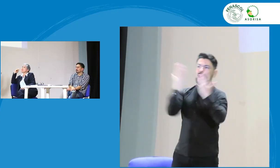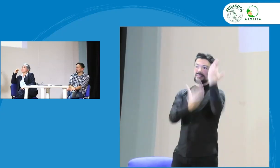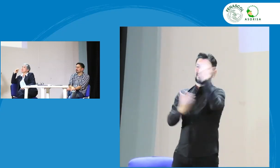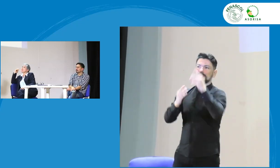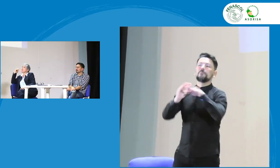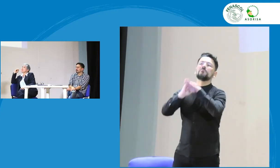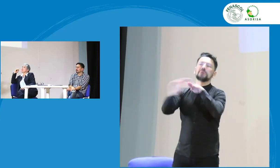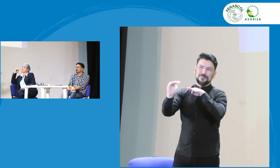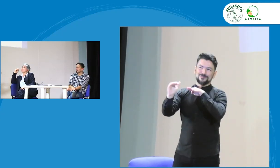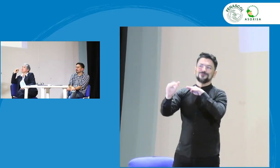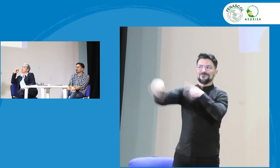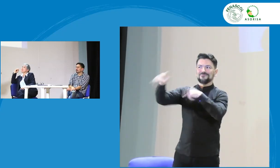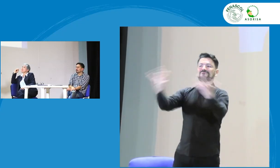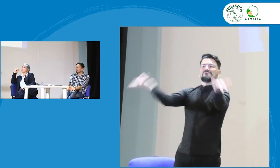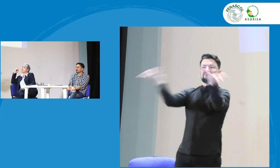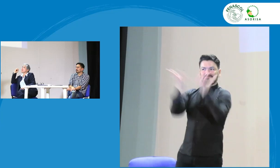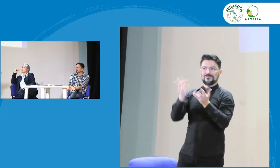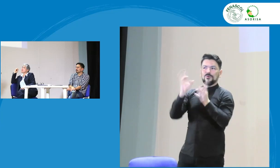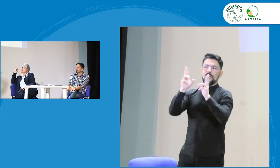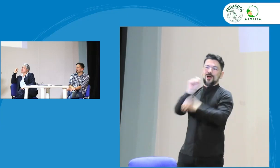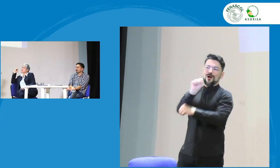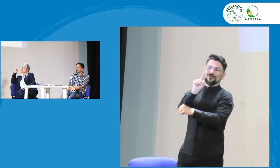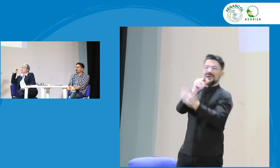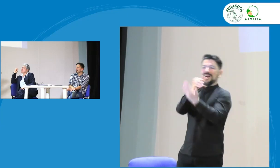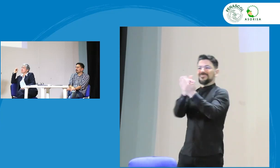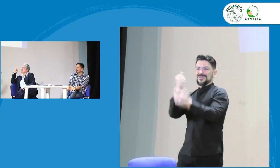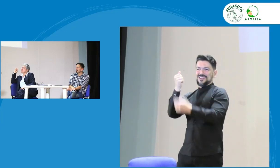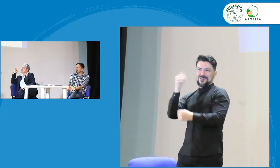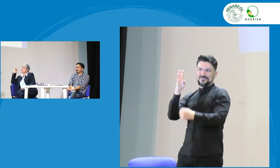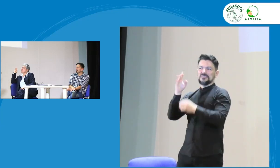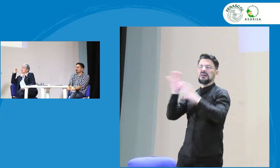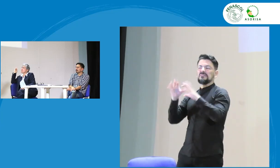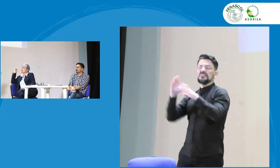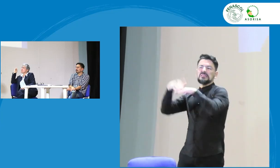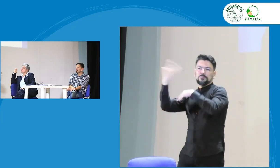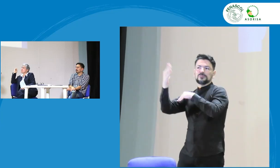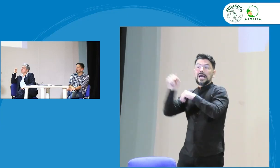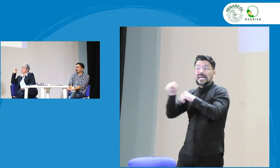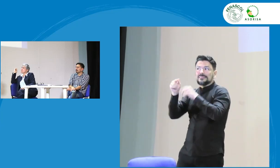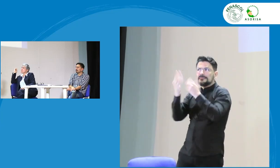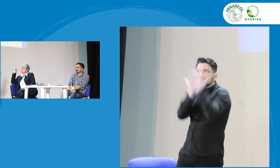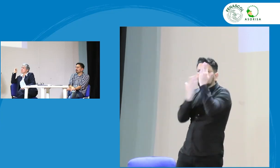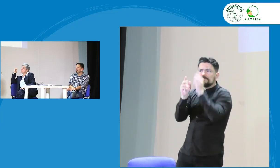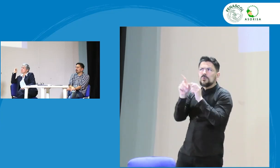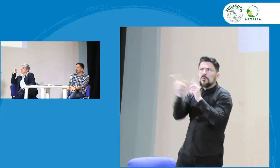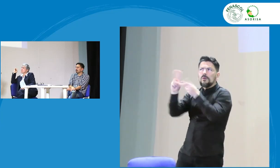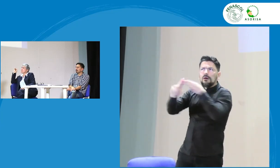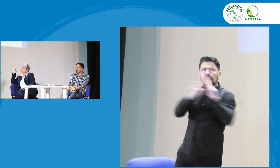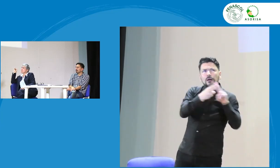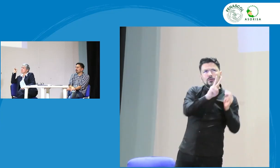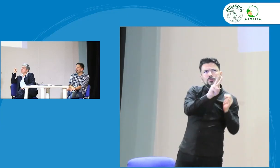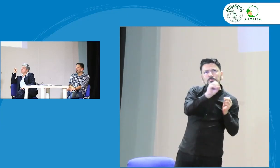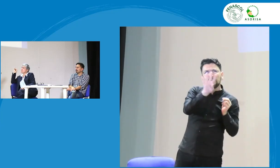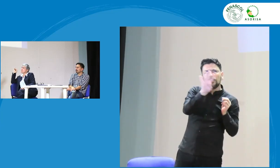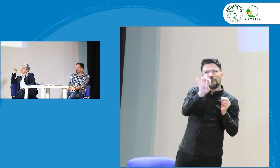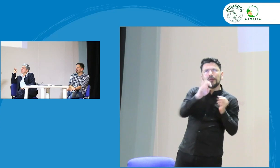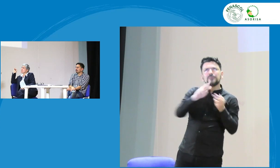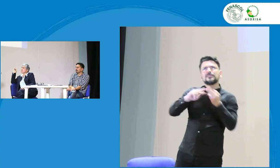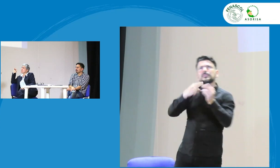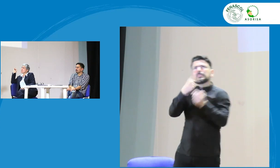este análisis y pues que puedan participar del 11 al 14 de octubre, podamos tener presente y relacionar